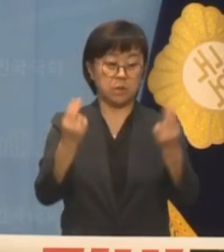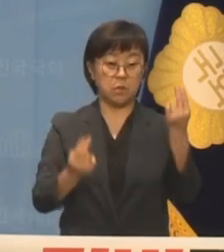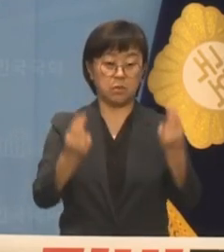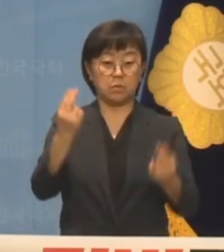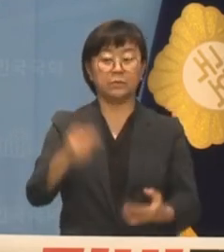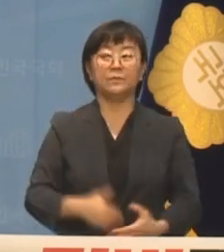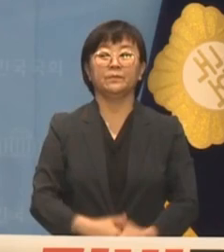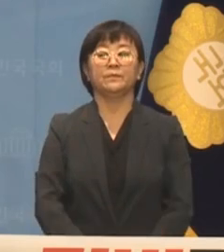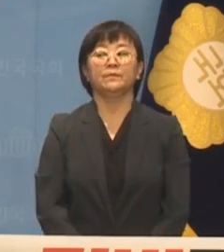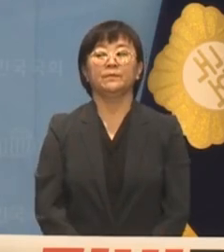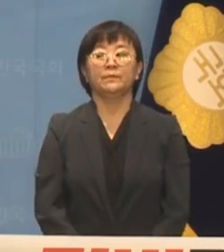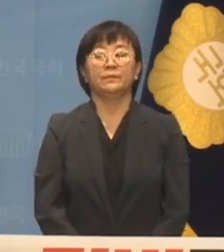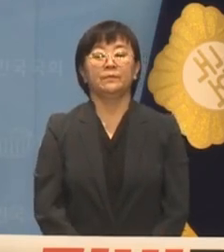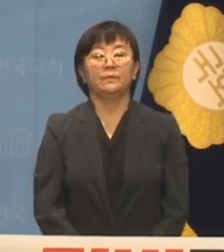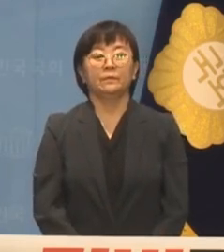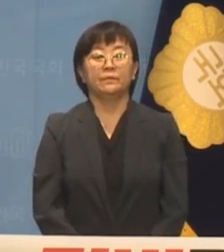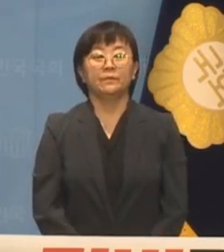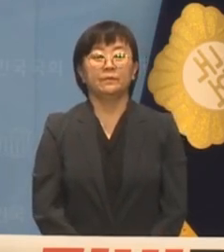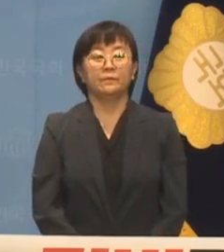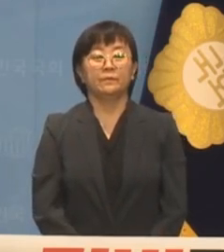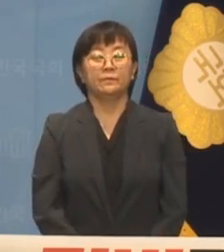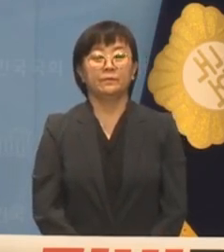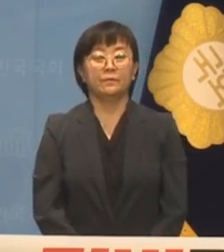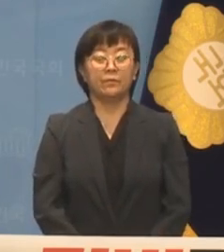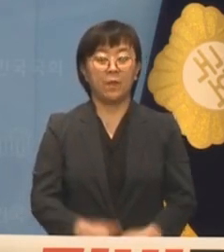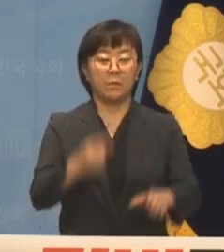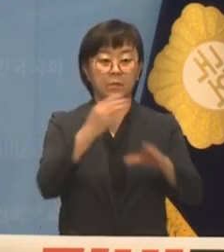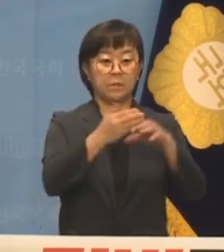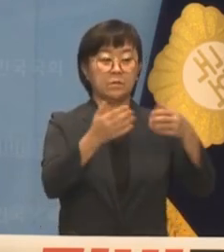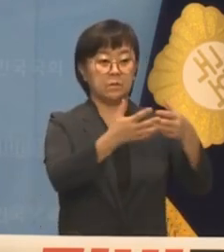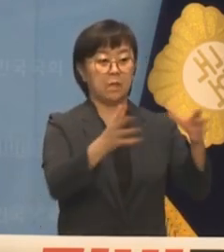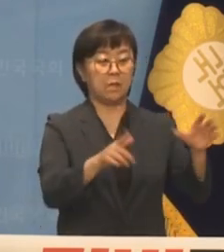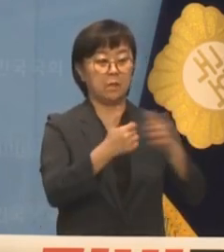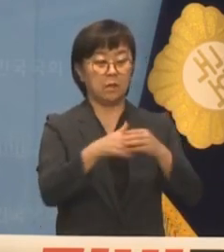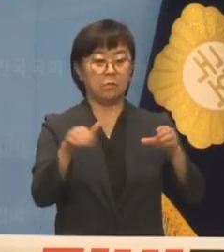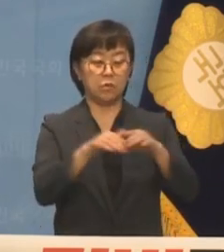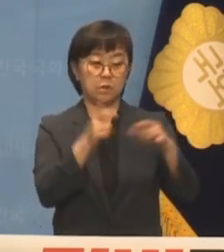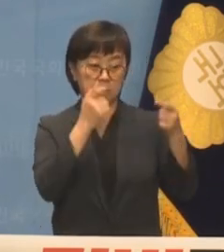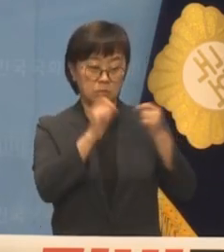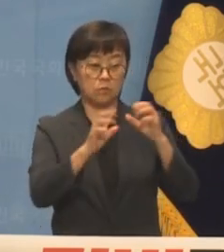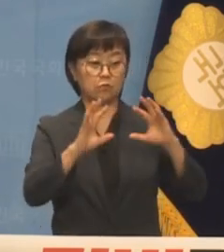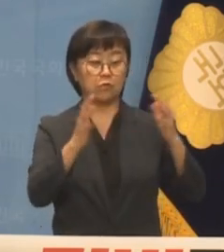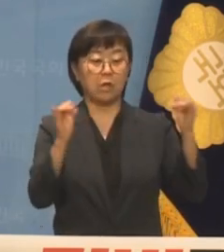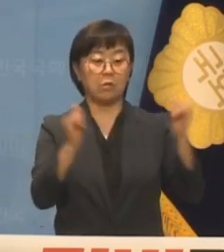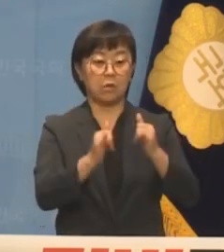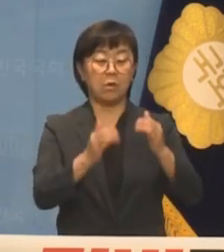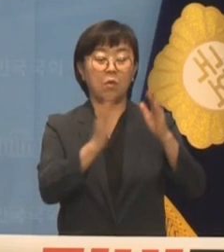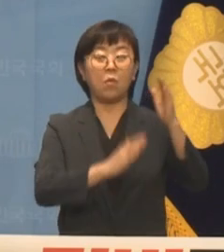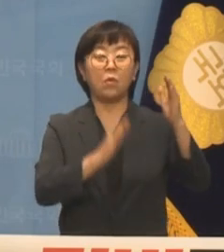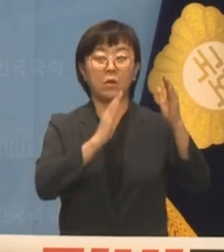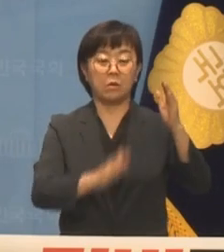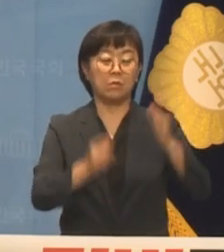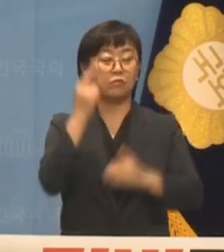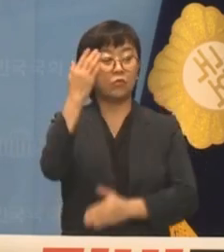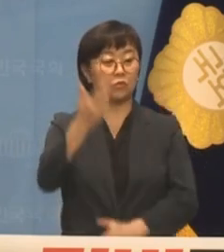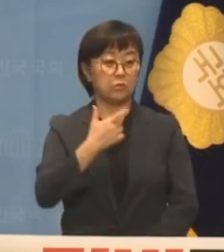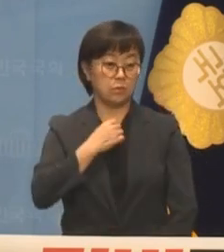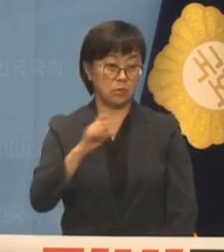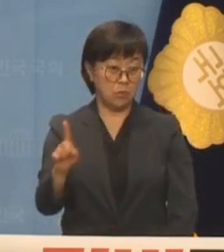이참에 민주당 친문 국회의원들께 공개적으로 질문을 드립니다